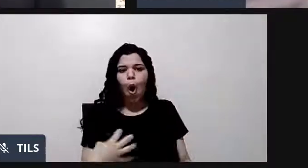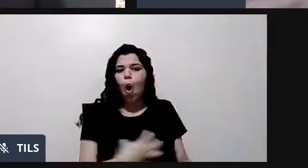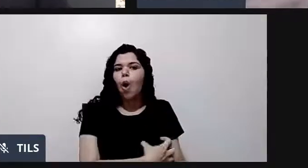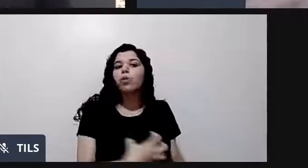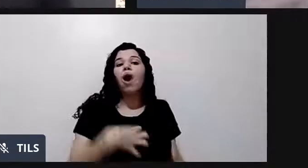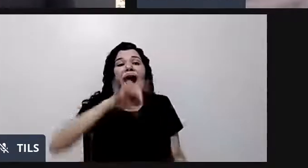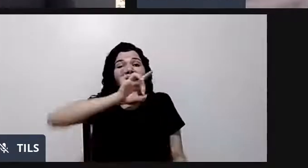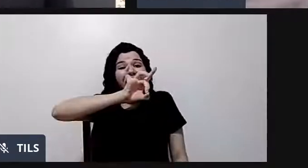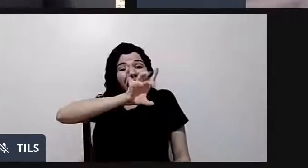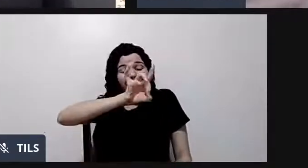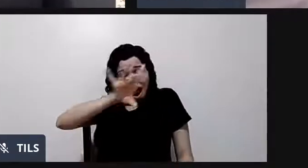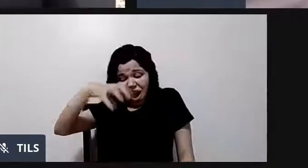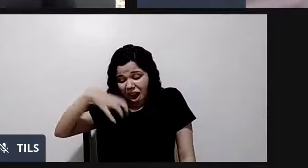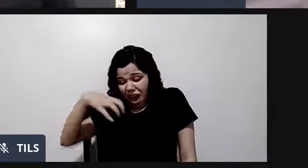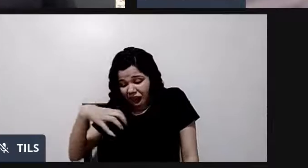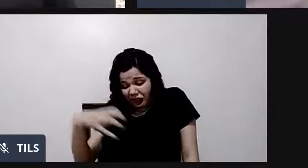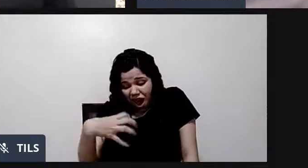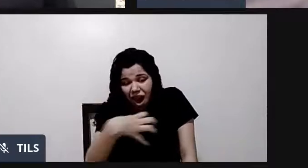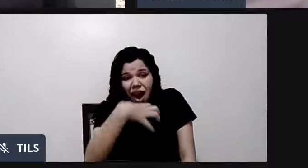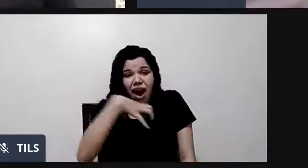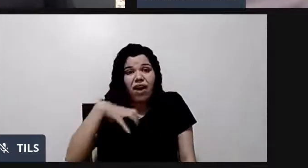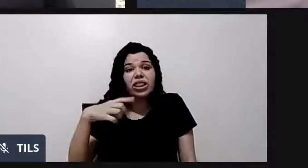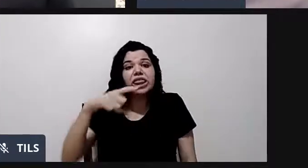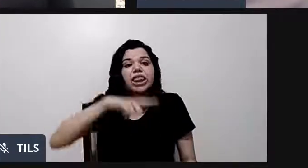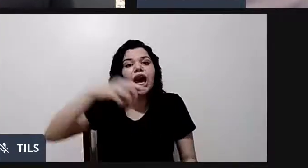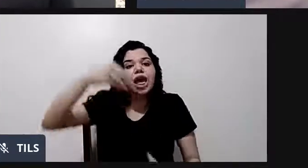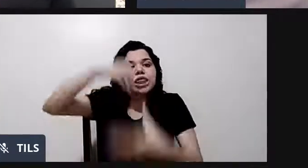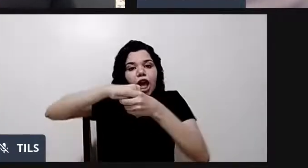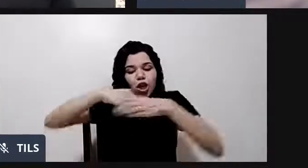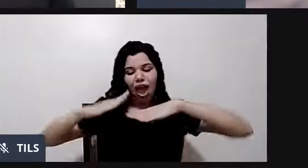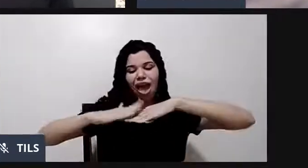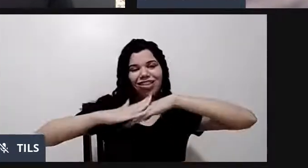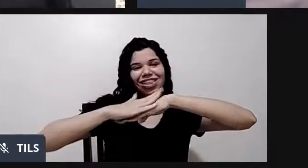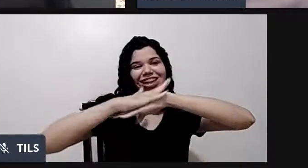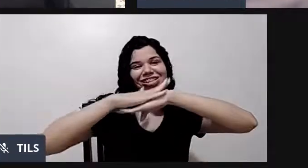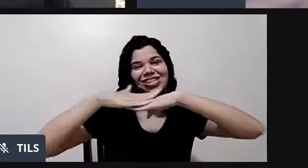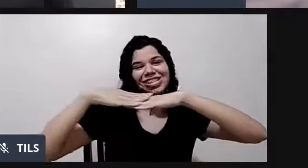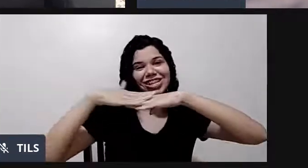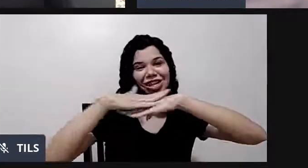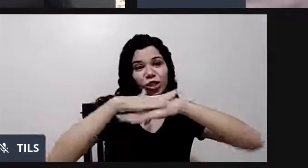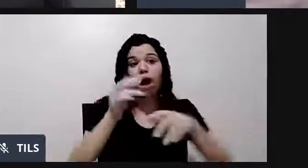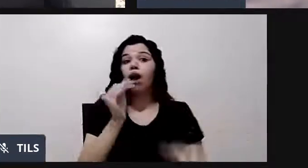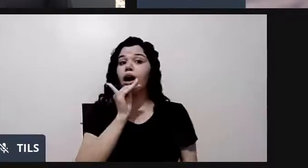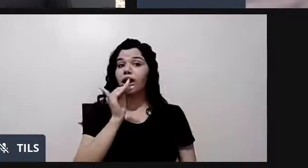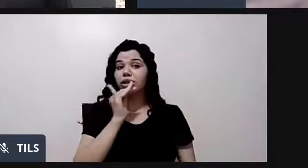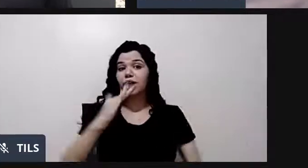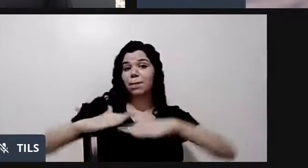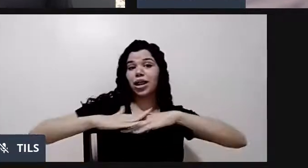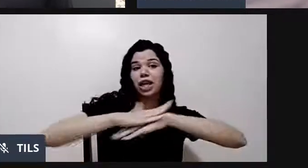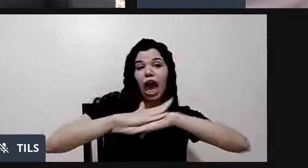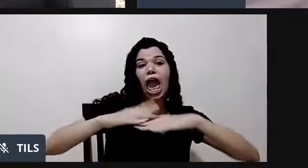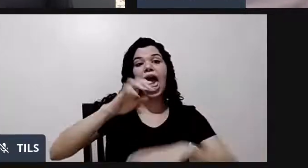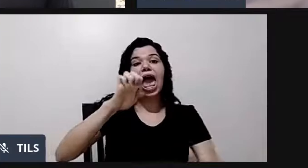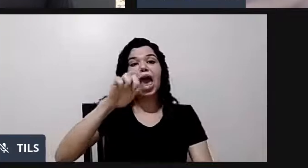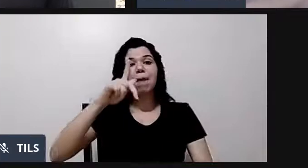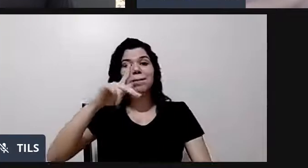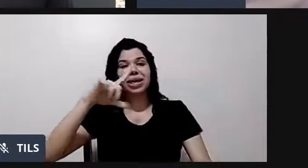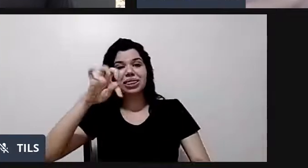órgão vai conter os tecidos. Por exemplo, o tecido epitelial que tem a nossa epiderme.